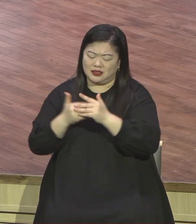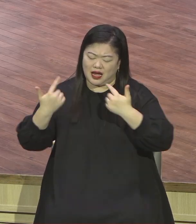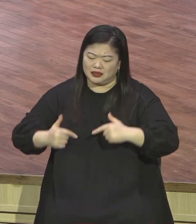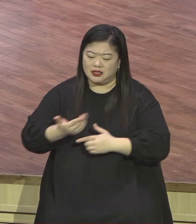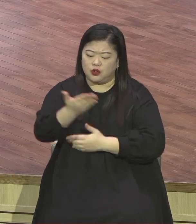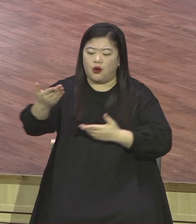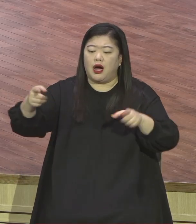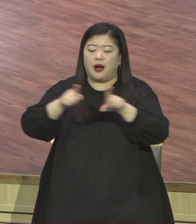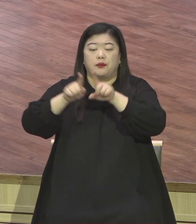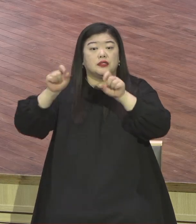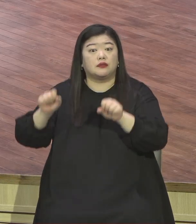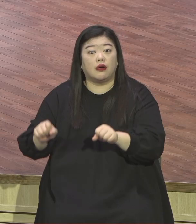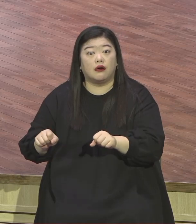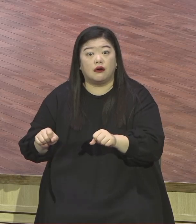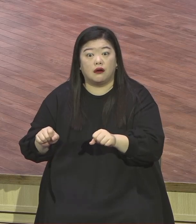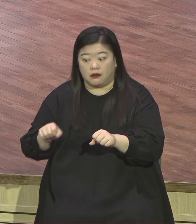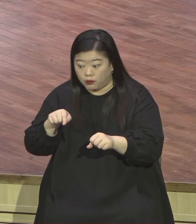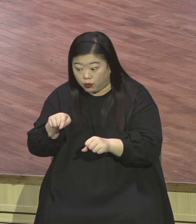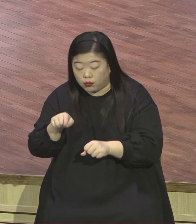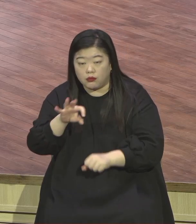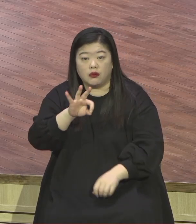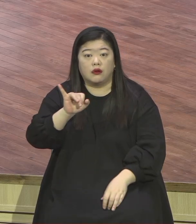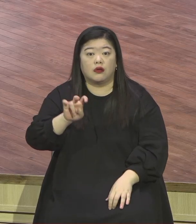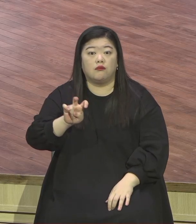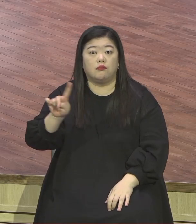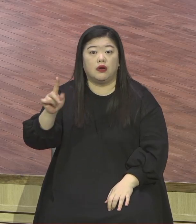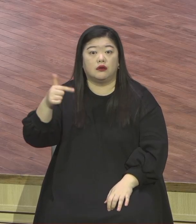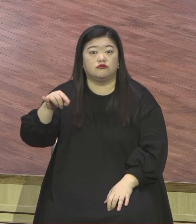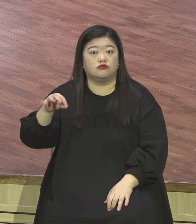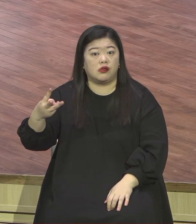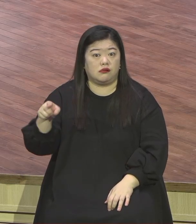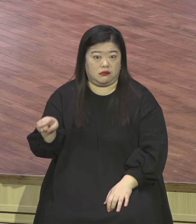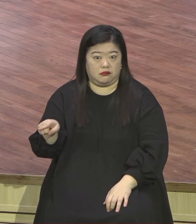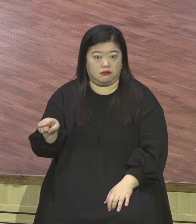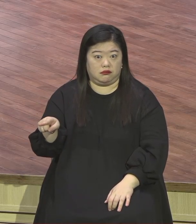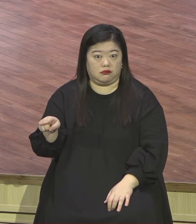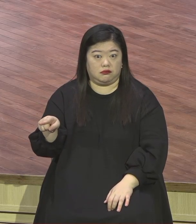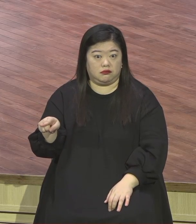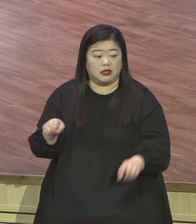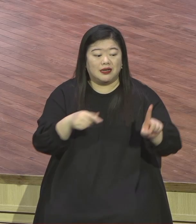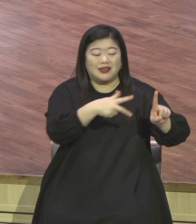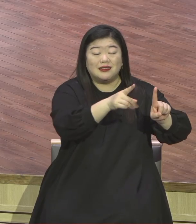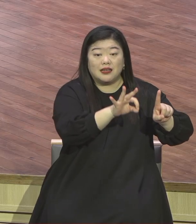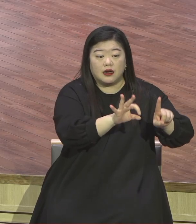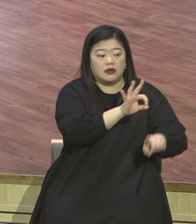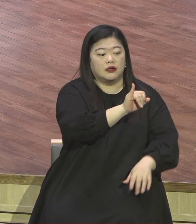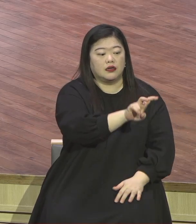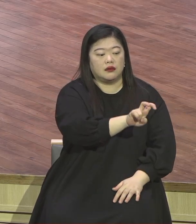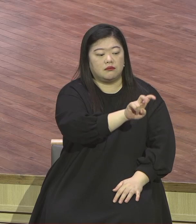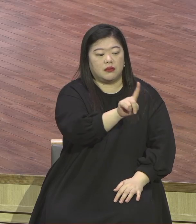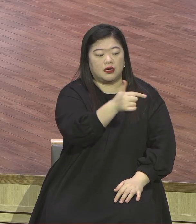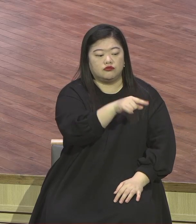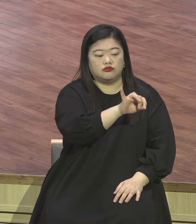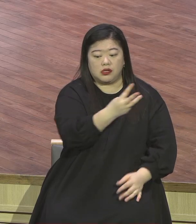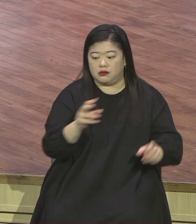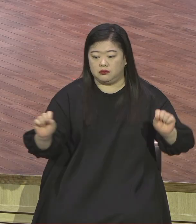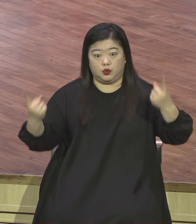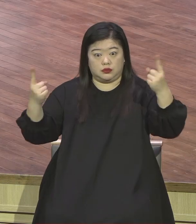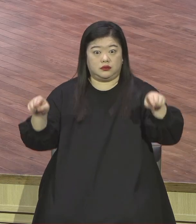끝날까지 너희와 항상 내가 있겠다 왜 불안합니까 왜 걱정합니까 왜 싸웁니까